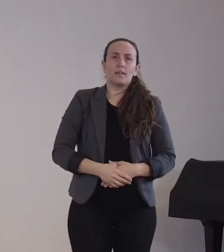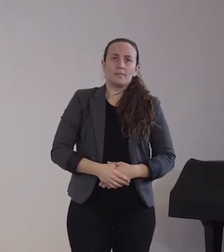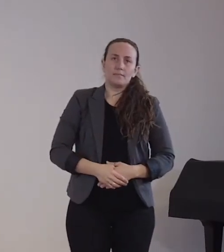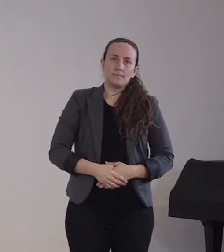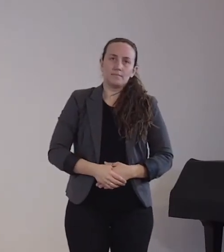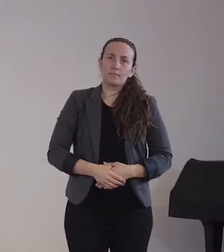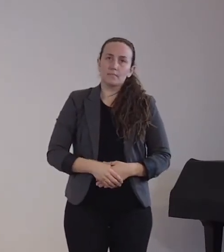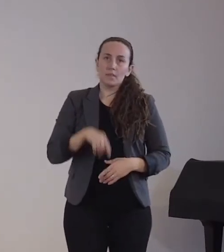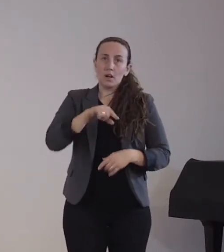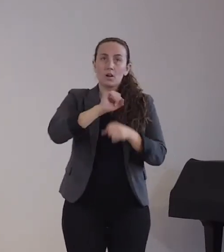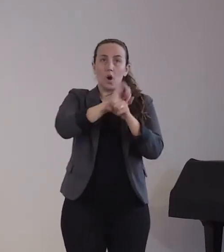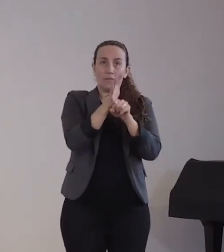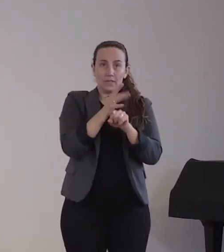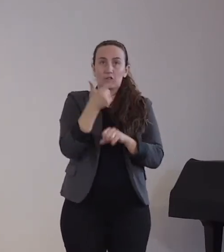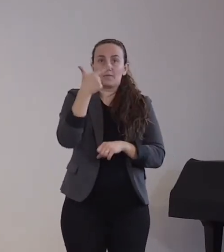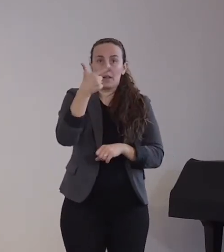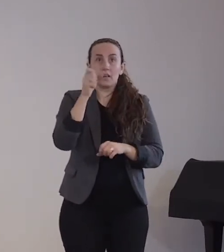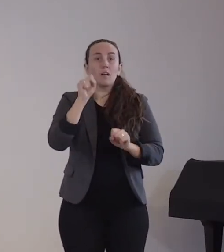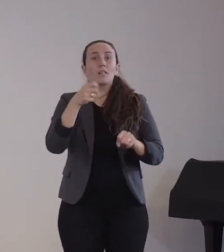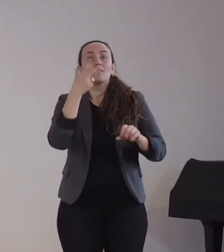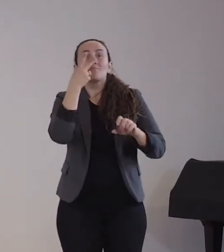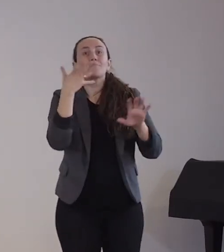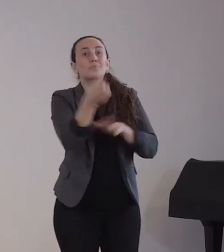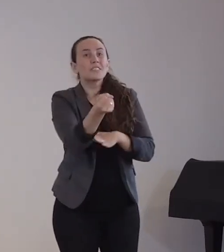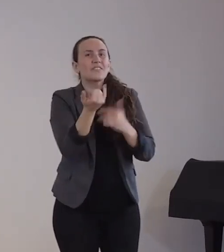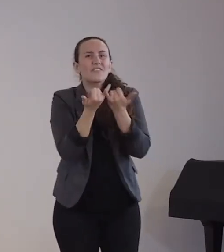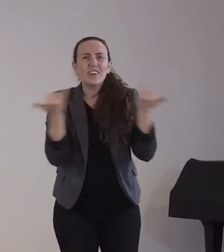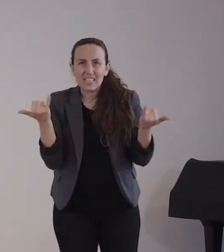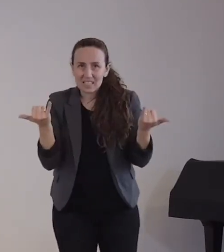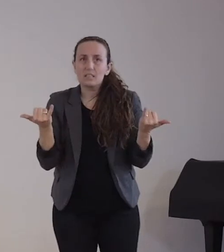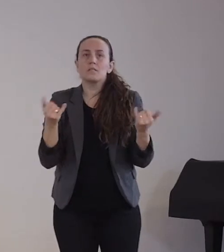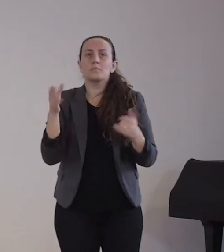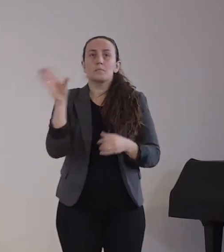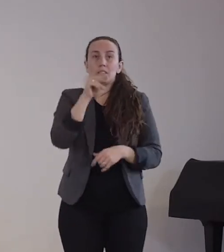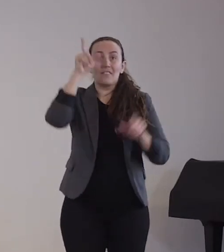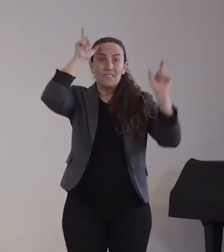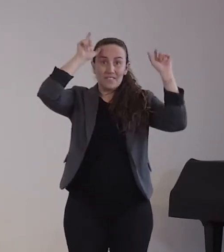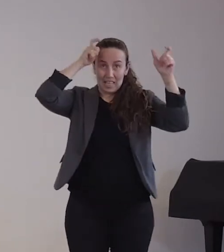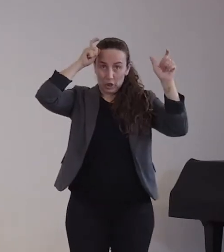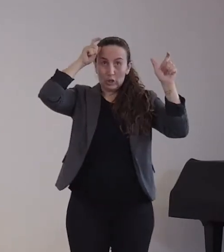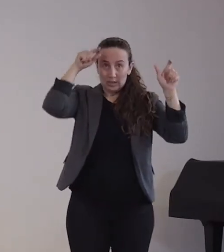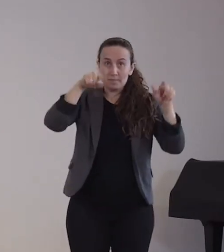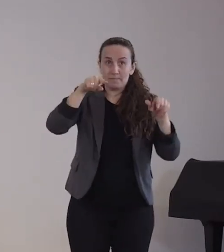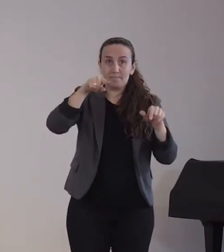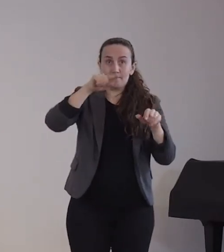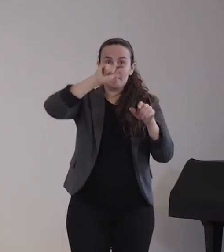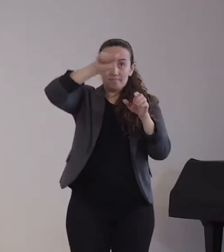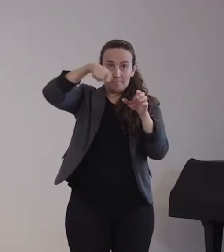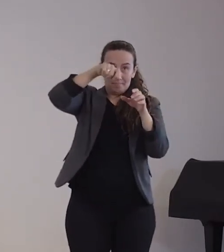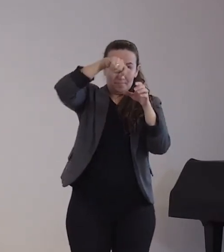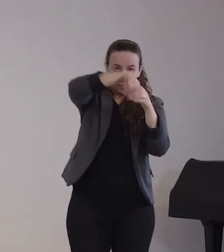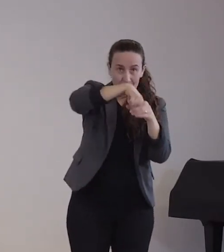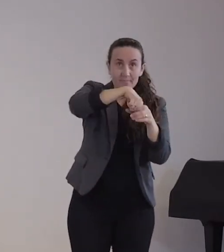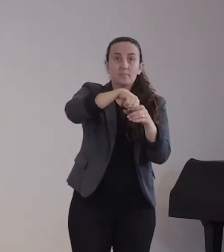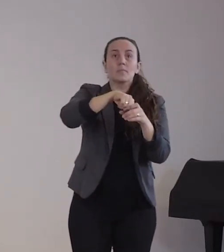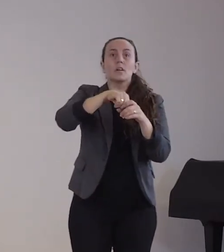virologischer Diagnostik durchgeführt. gibt verschiedene Testverfahren, unter anderem die PCR